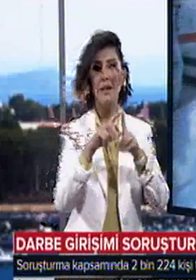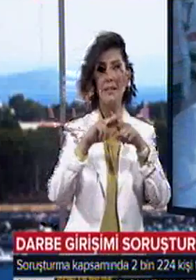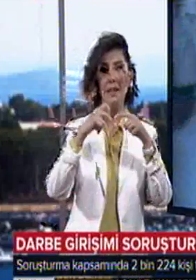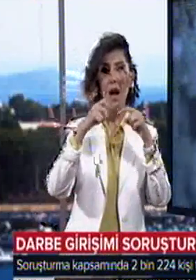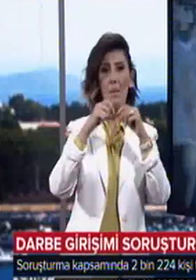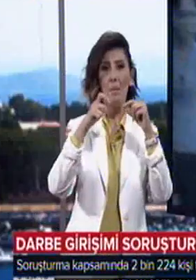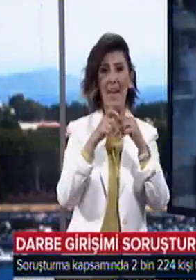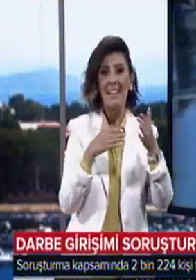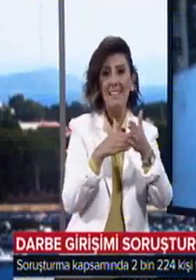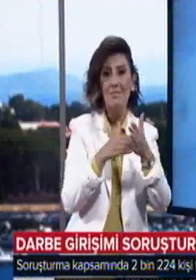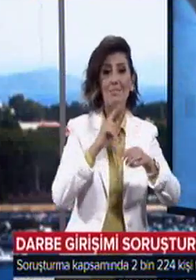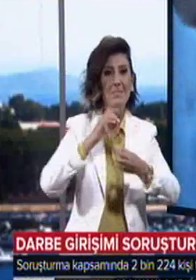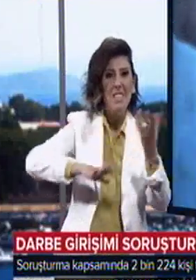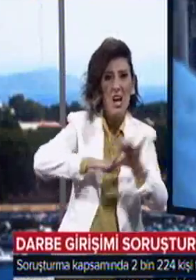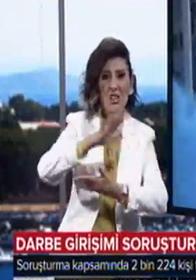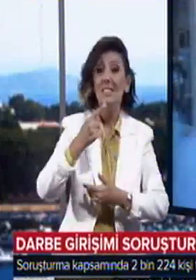İzlediğiniz için teşekkürler.